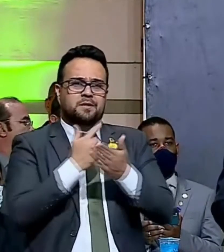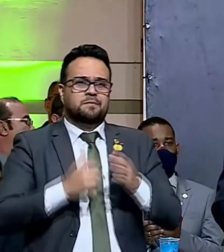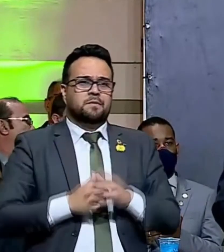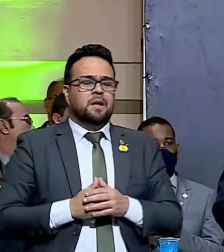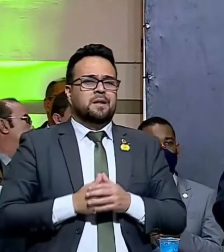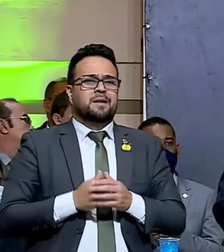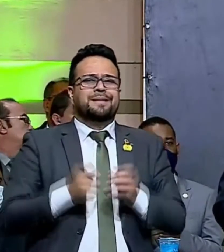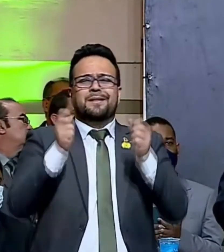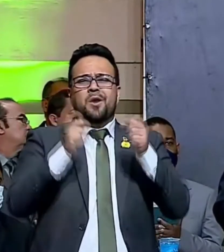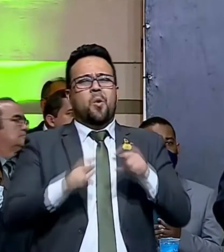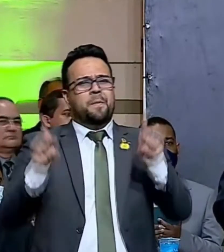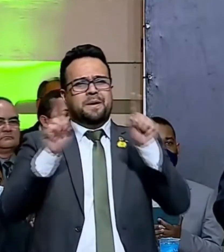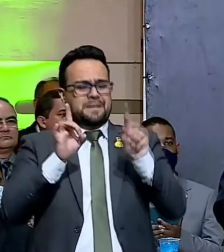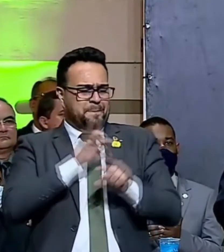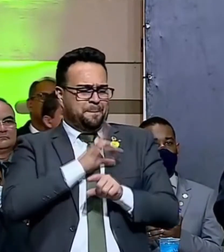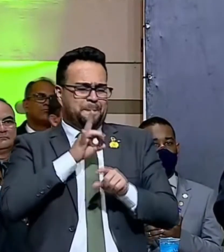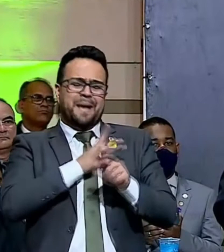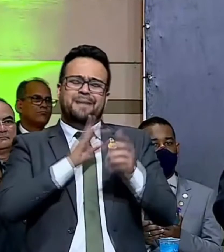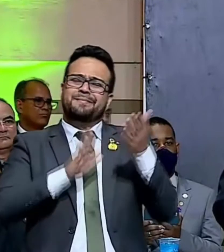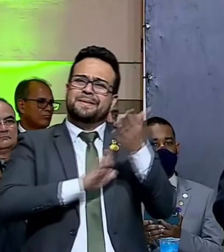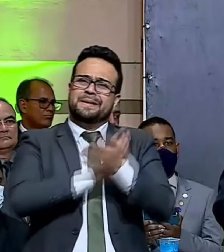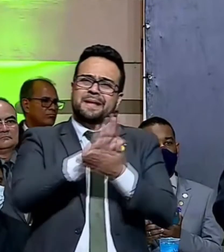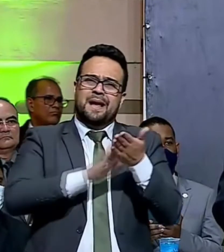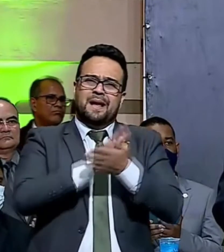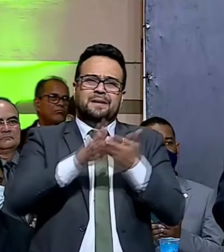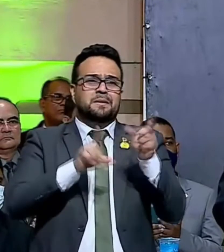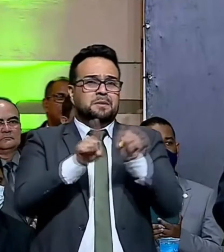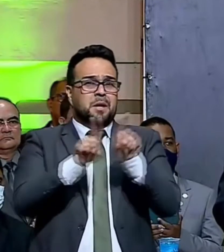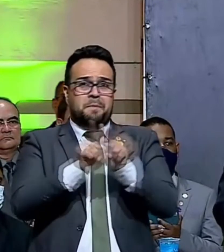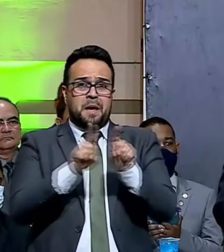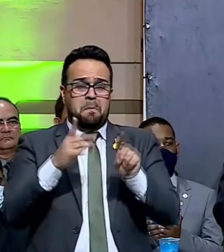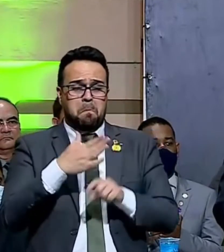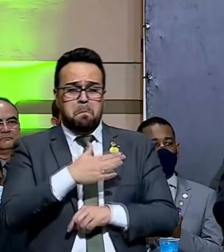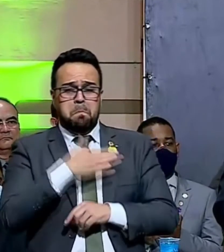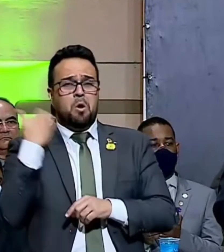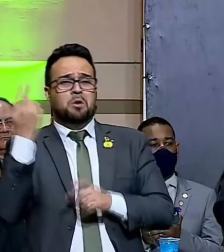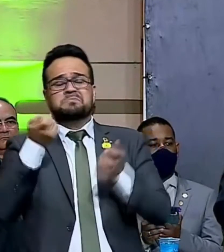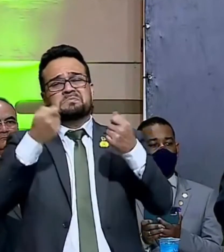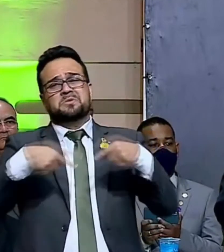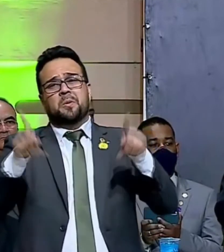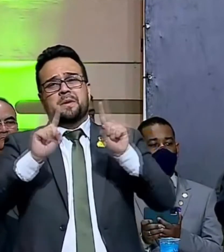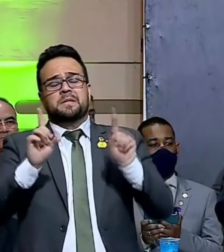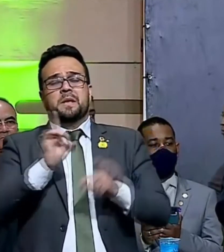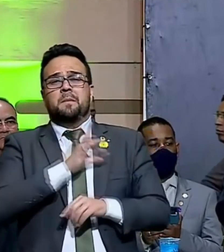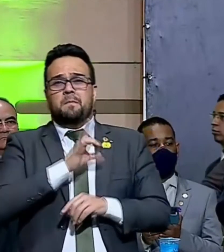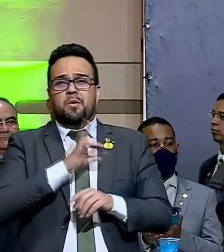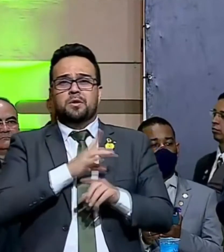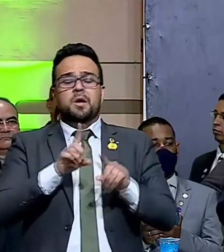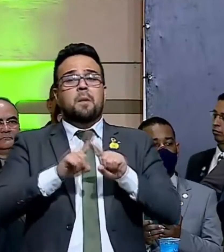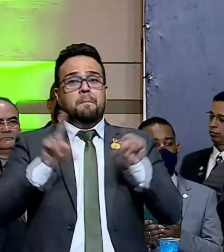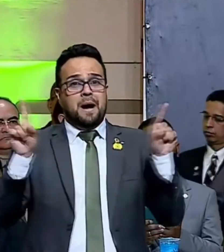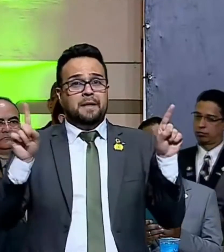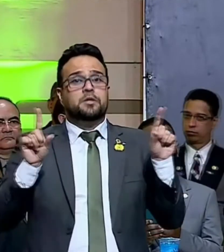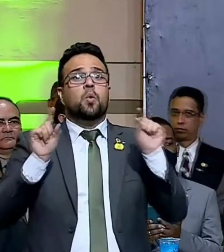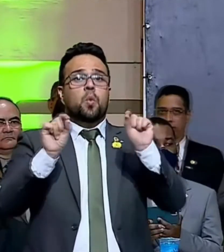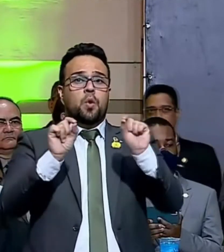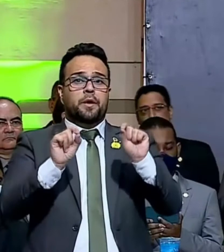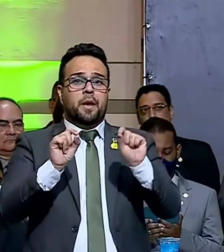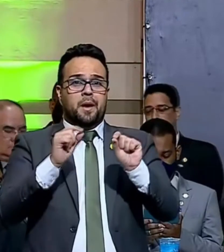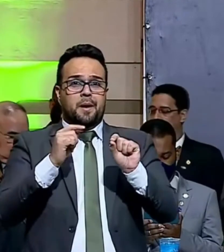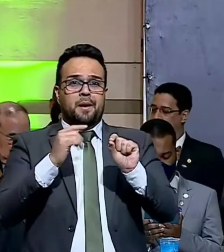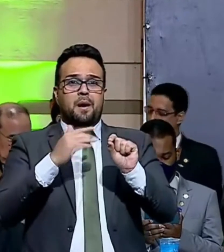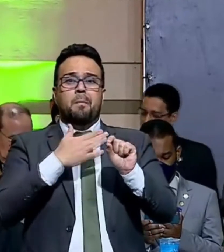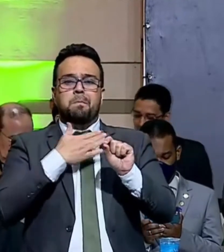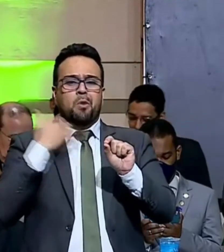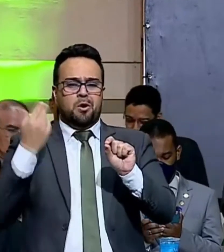Nada temeis, nem mesmo a morte, a não ser a morte